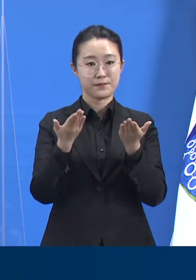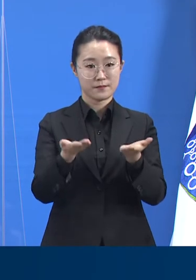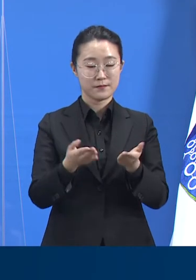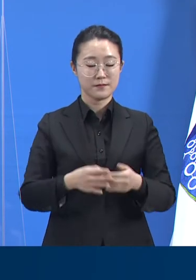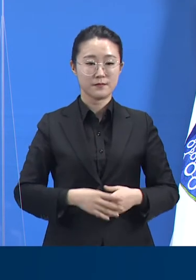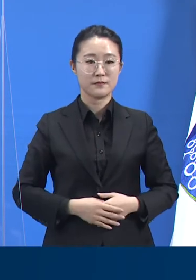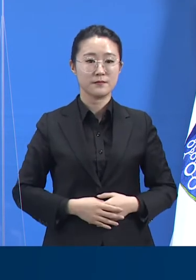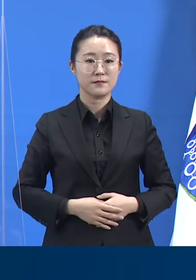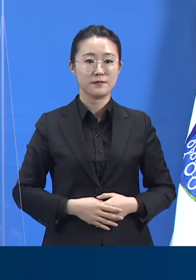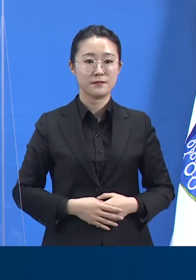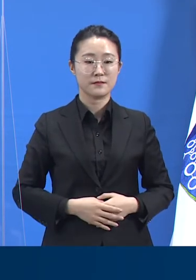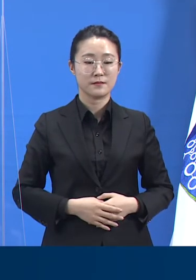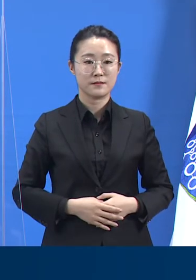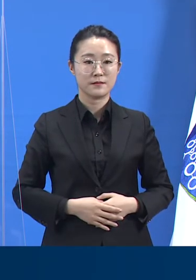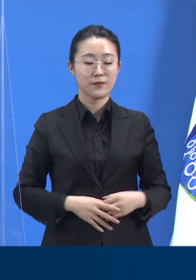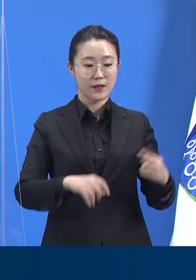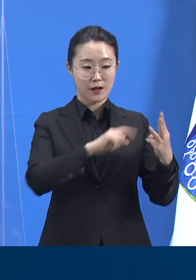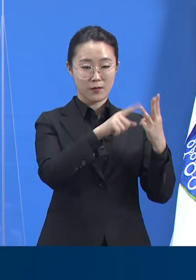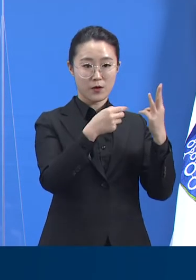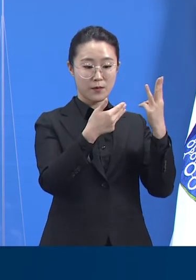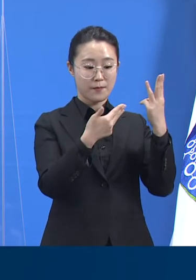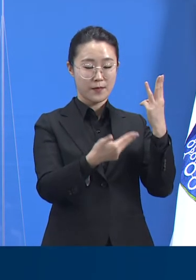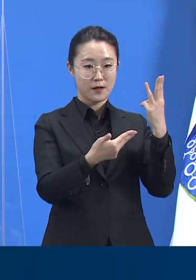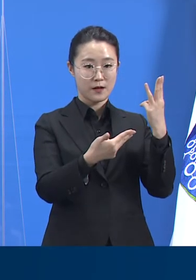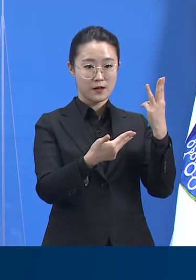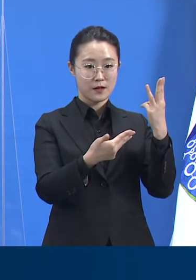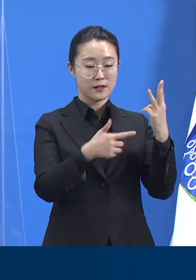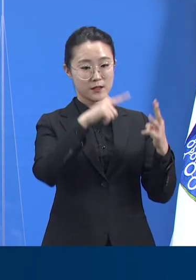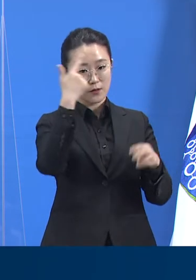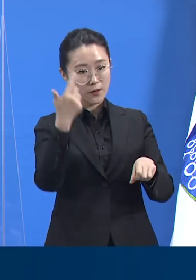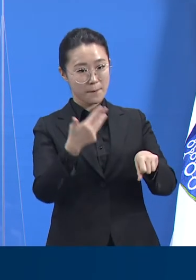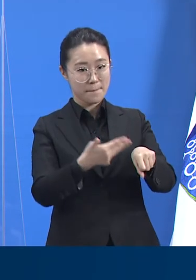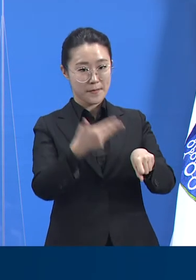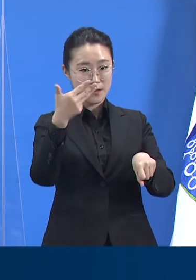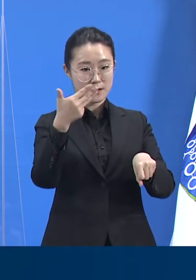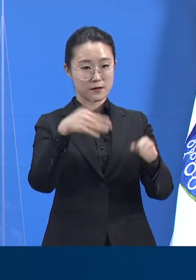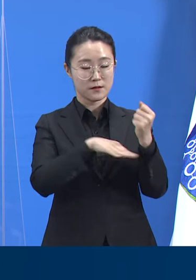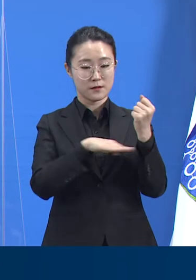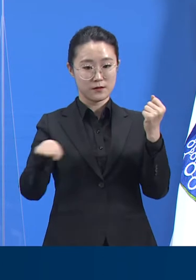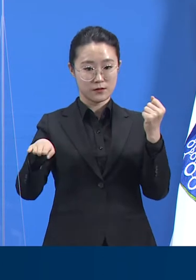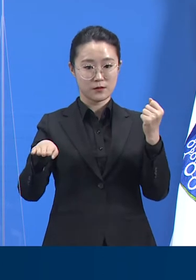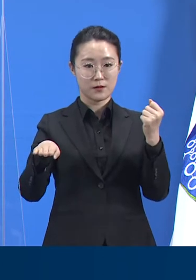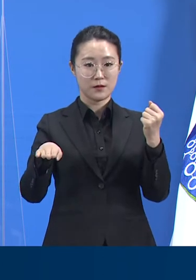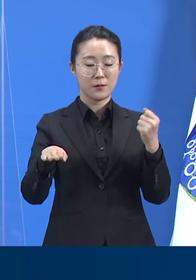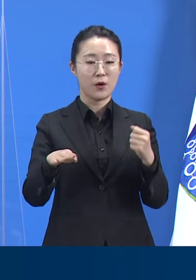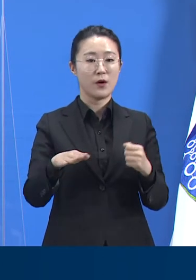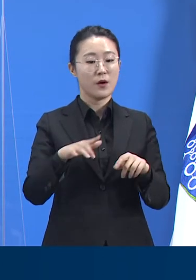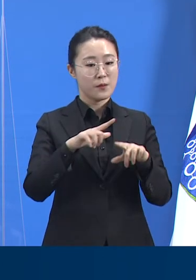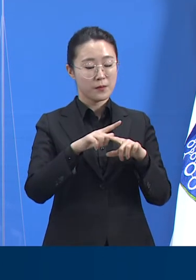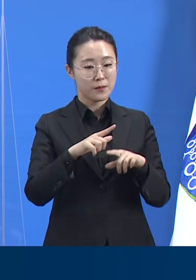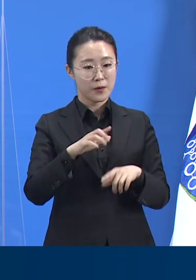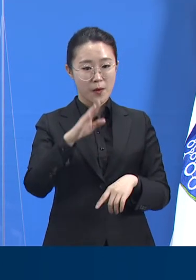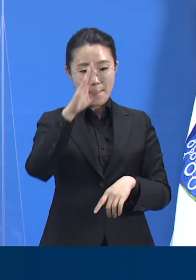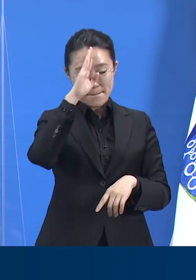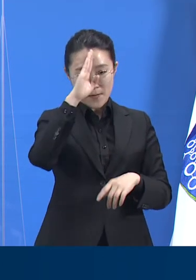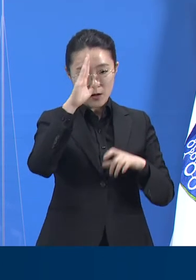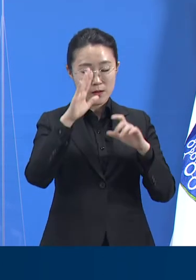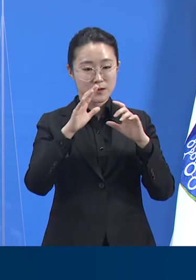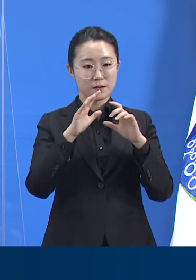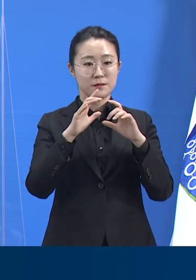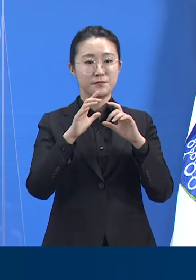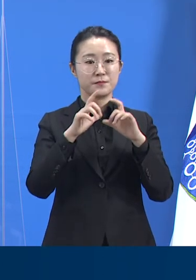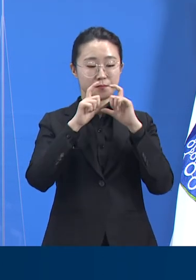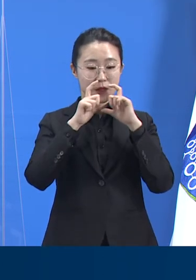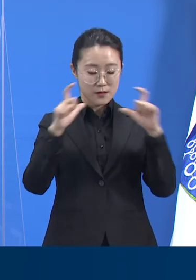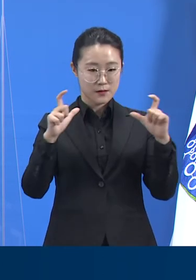3월 8일 20시 기준 일반과 중증 환자 병상을 합한 도내 위료기관 확보